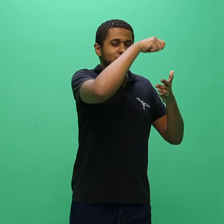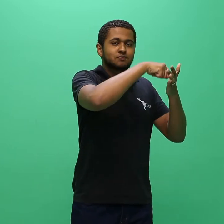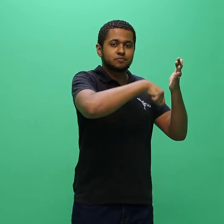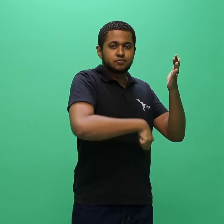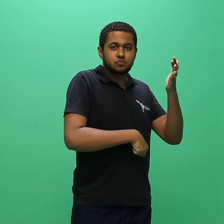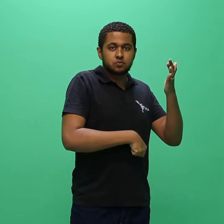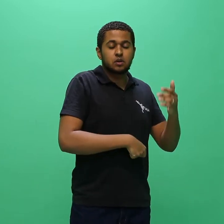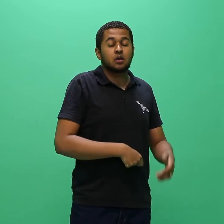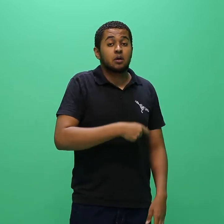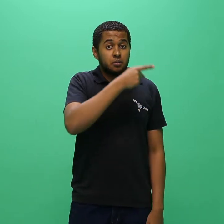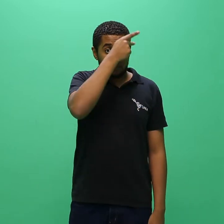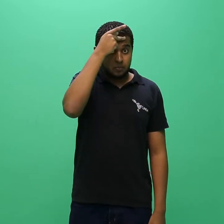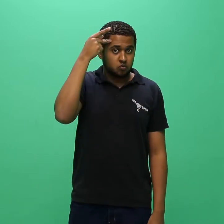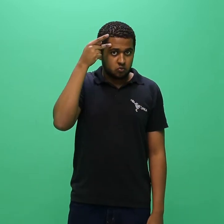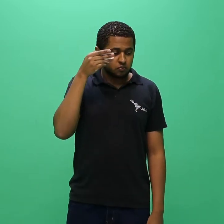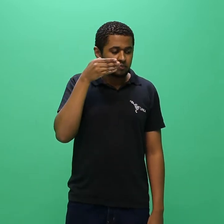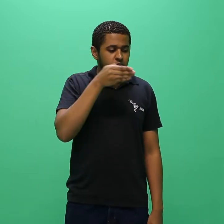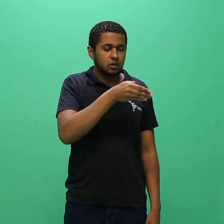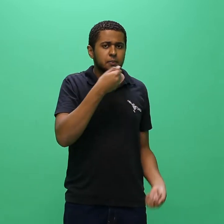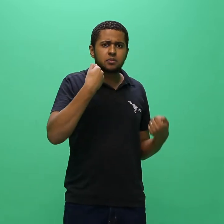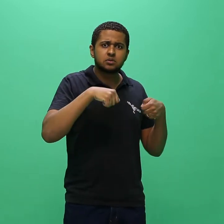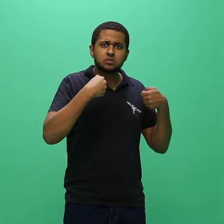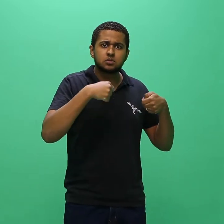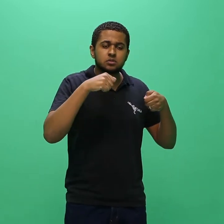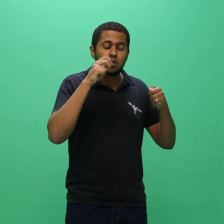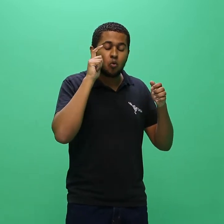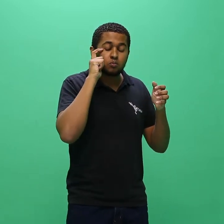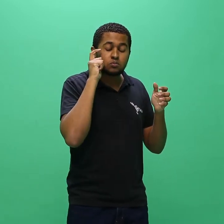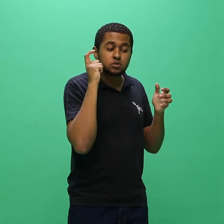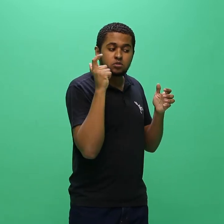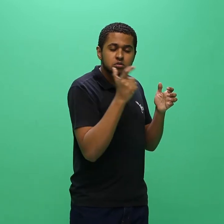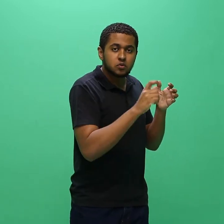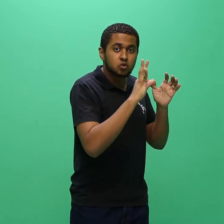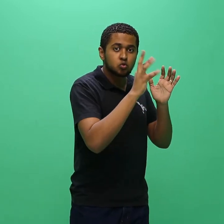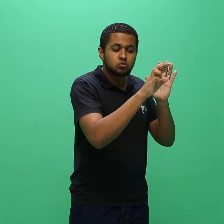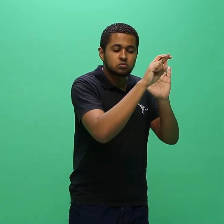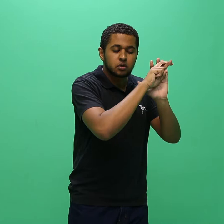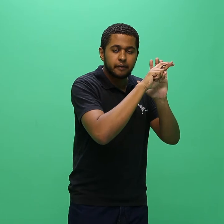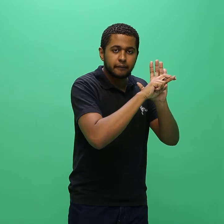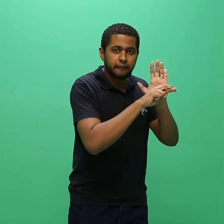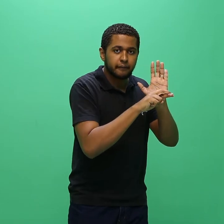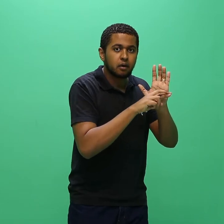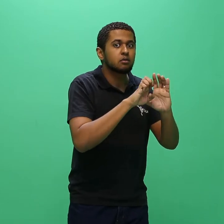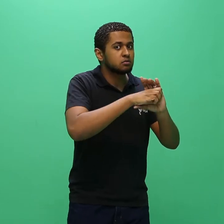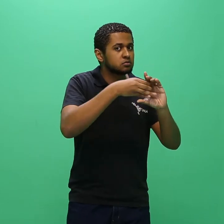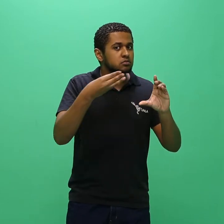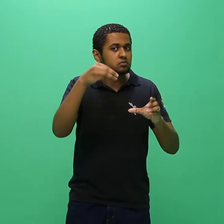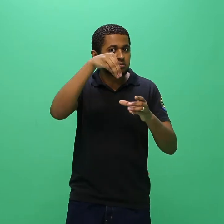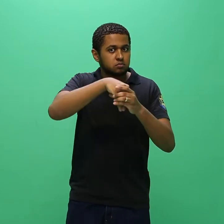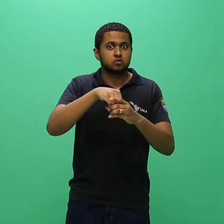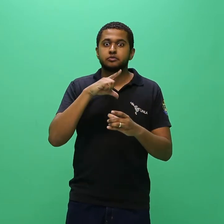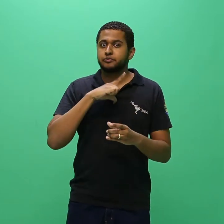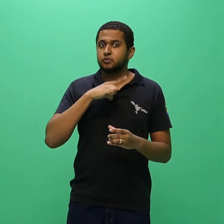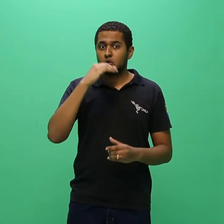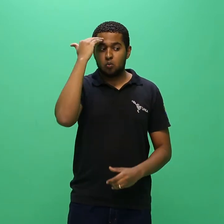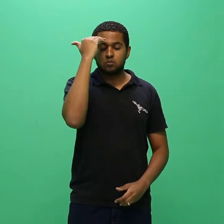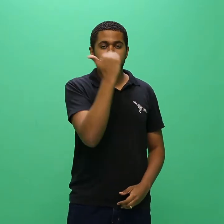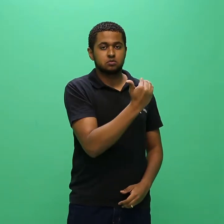deverá se atentar às regras estabelecidas no presente edital, em documentos provenientes